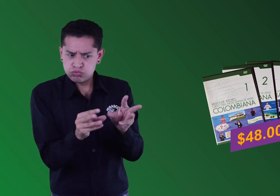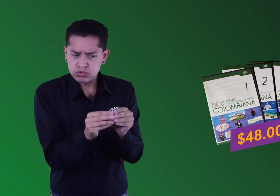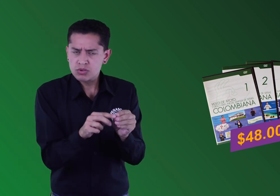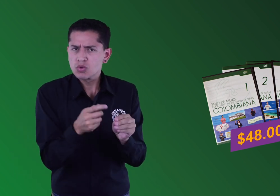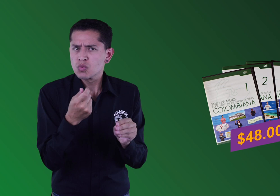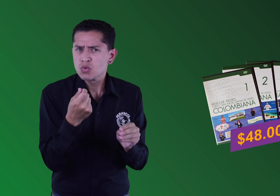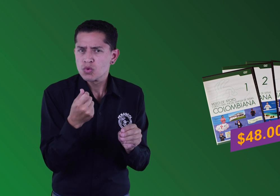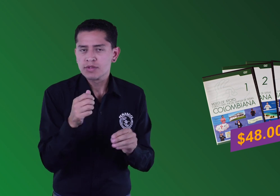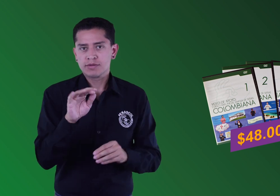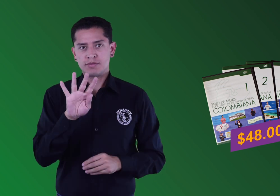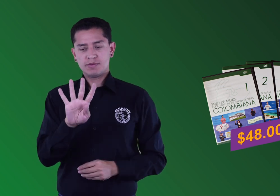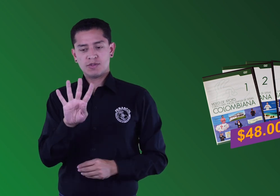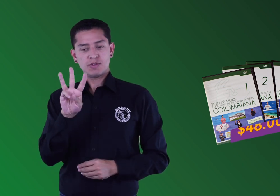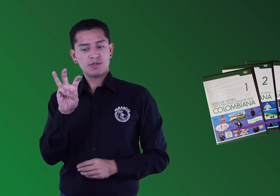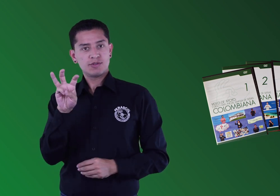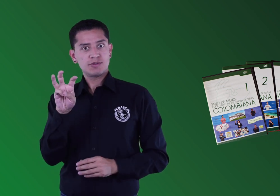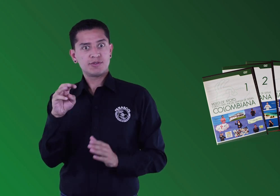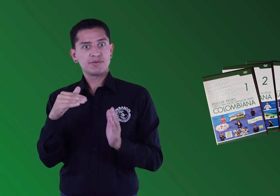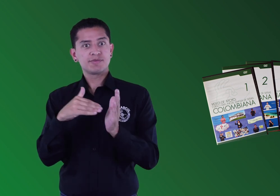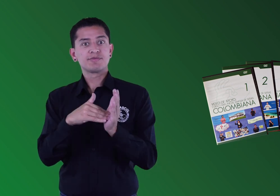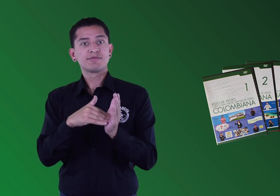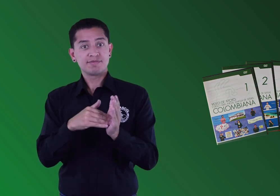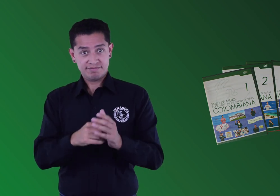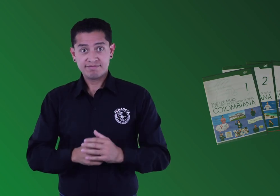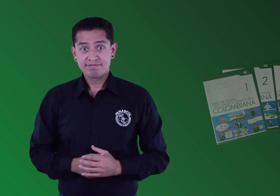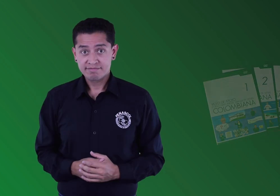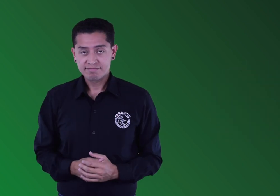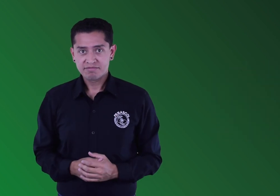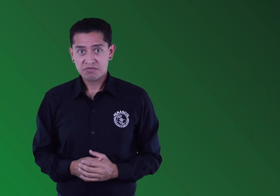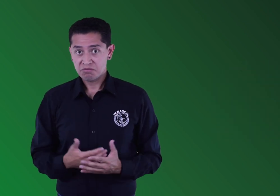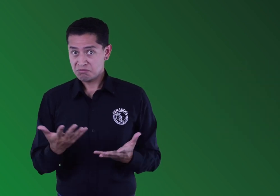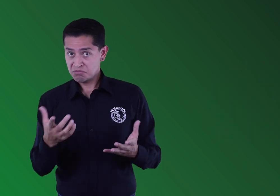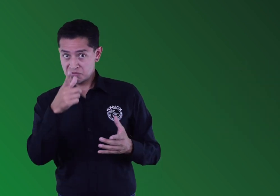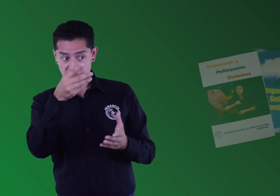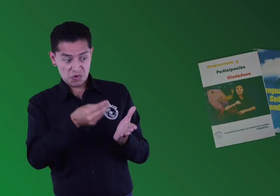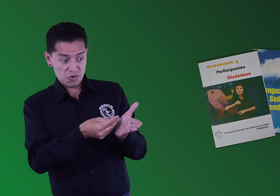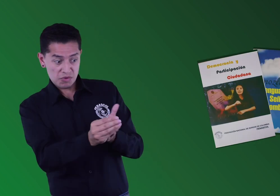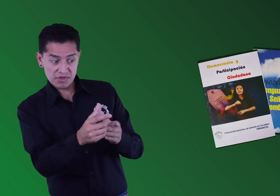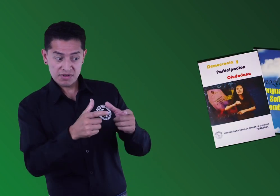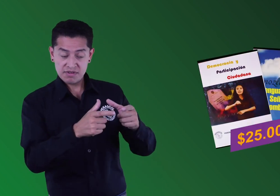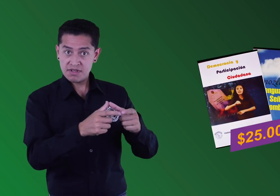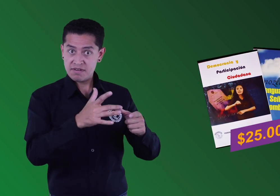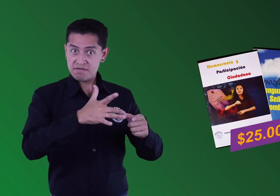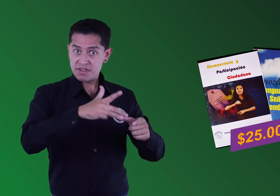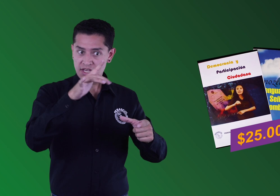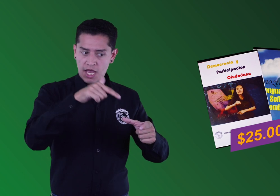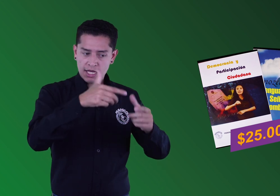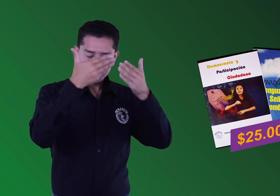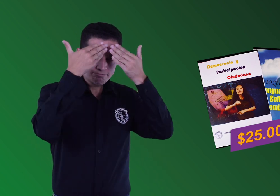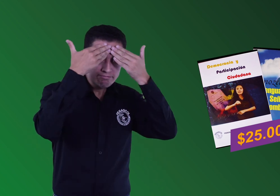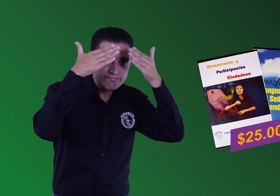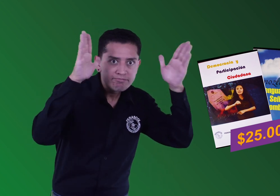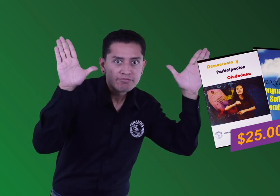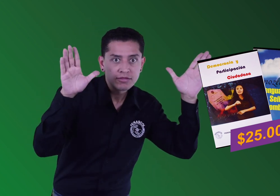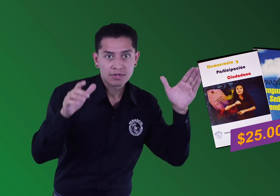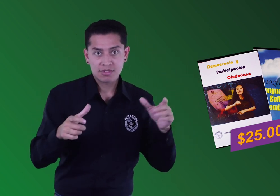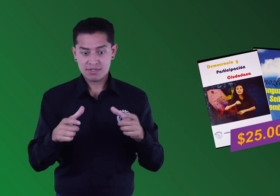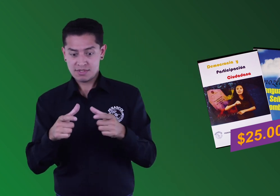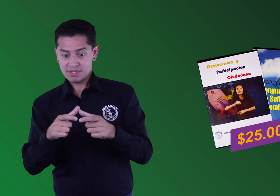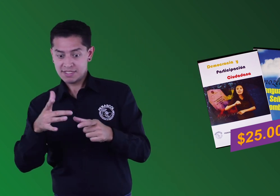tiene un precio en oferta de 48 mil pesos. O si compras los DVDs de Democracia y